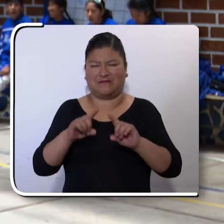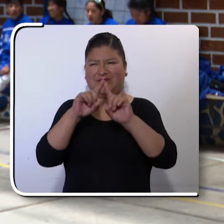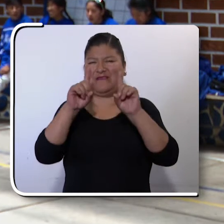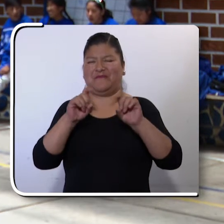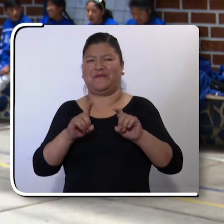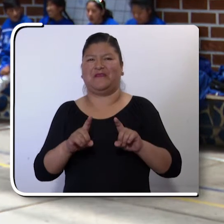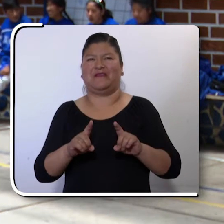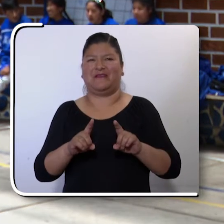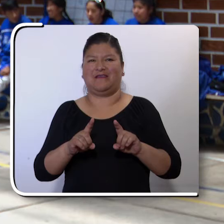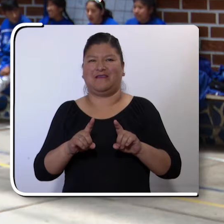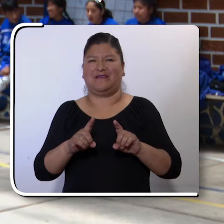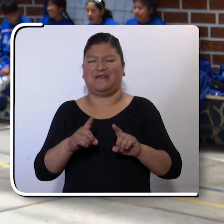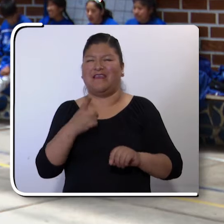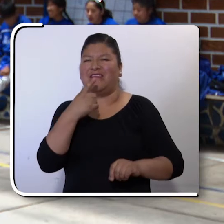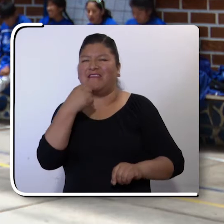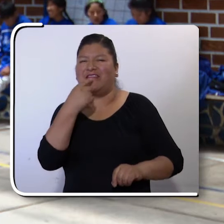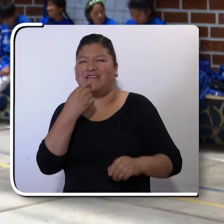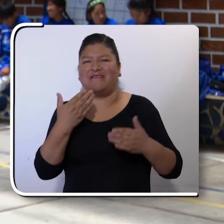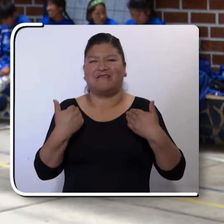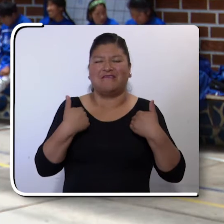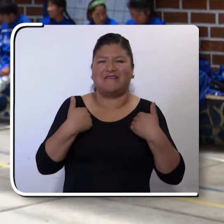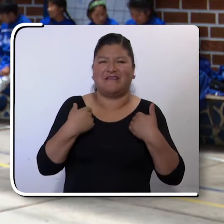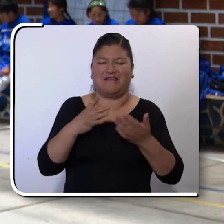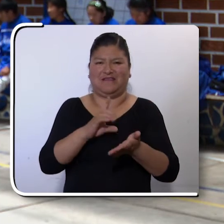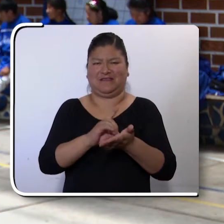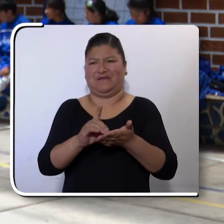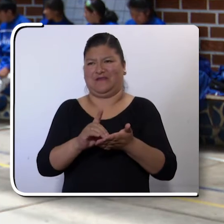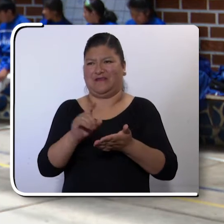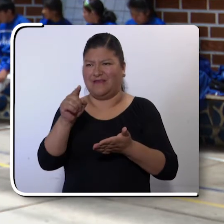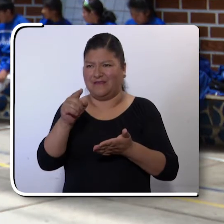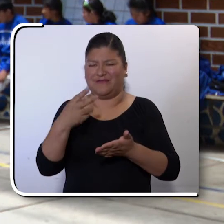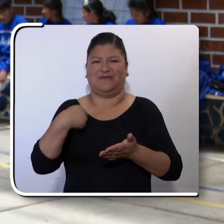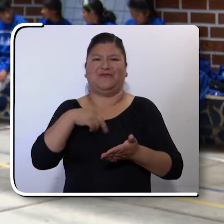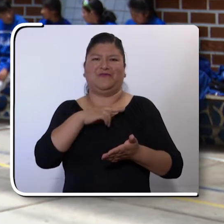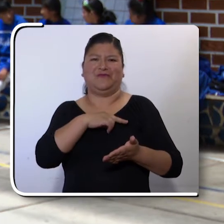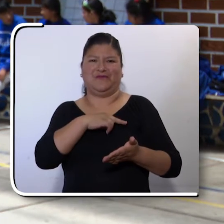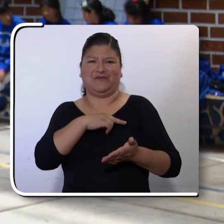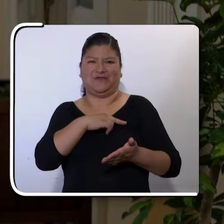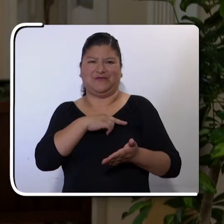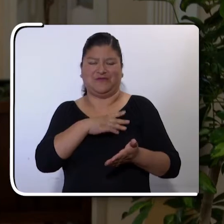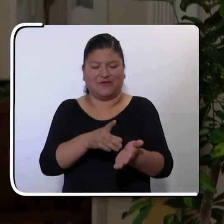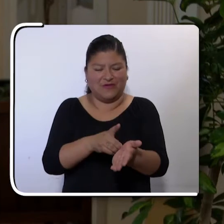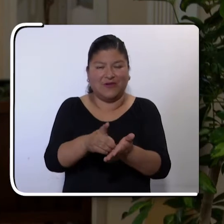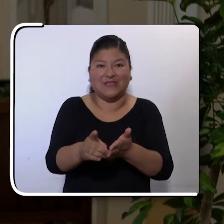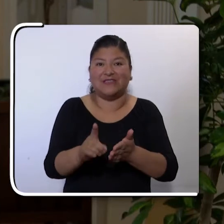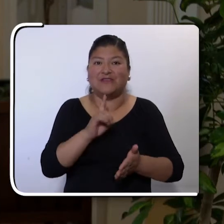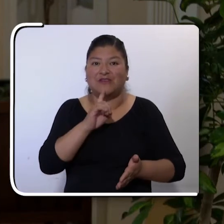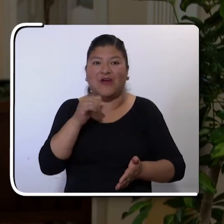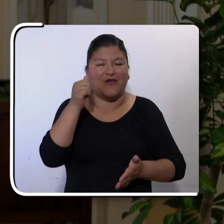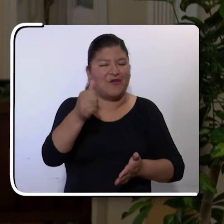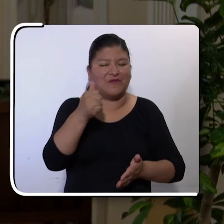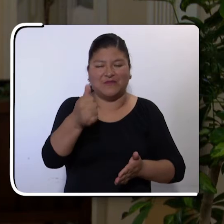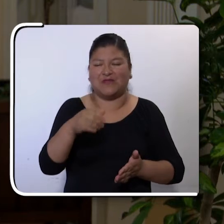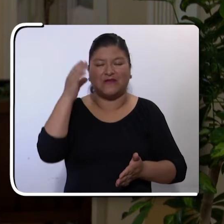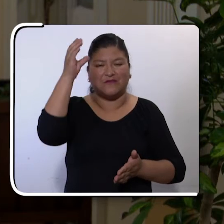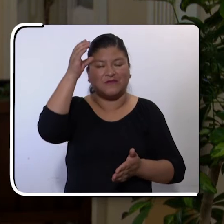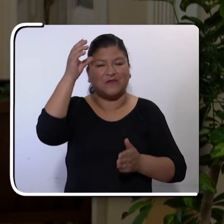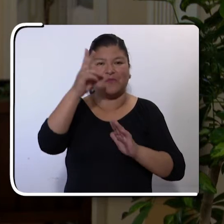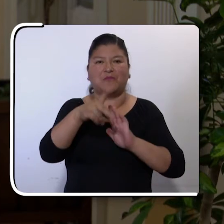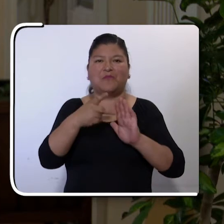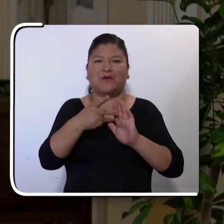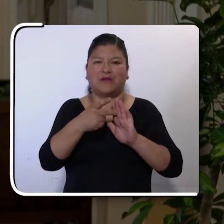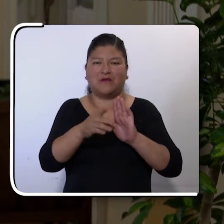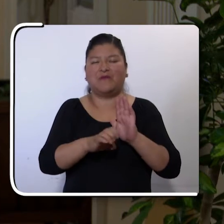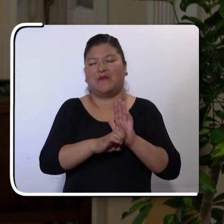la pregunta que siempre sale, Ahora, ¿quién tiene discapacidad? Ellos son nosotros los que estamos alrededor. Los derechos son los mismos que establece nuestra Constitución